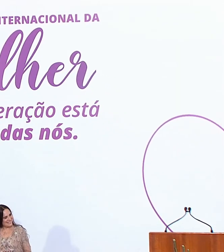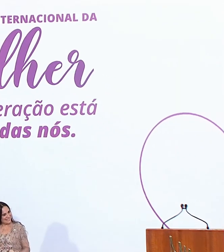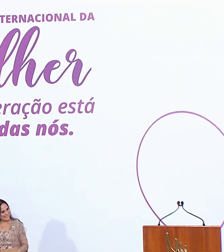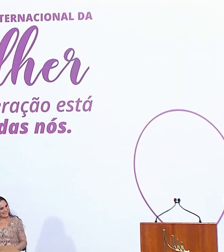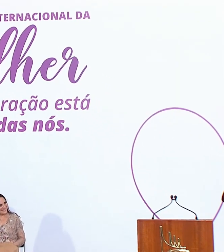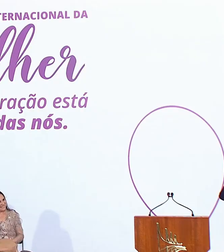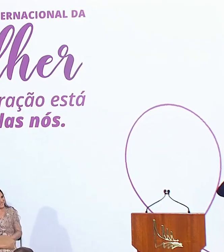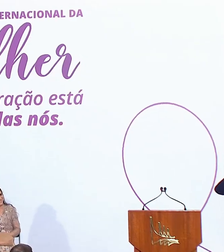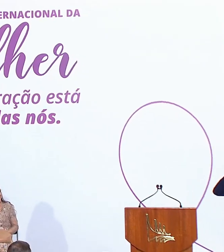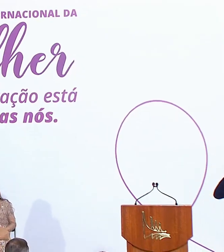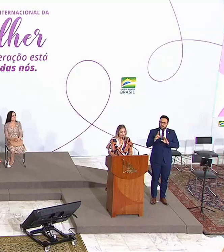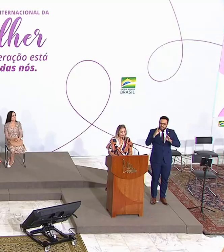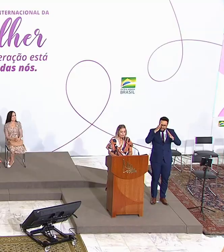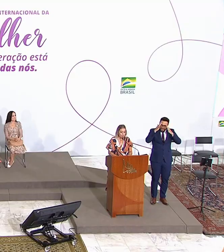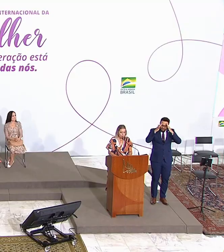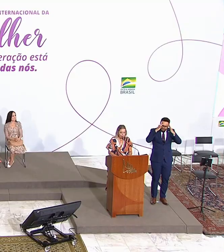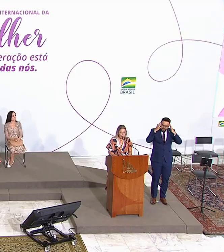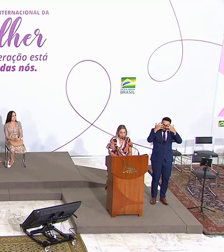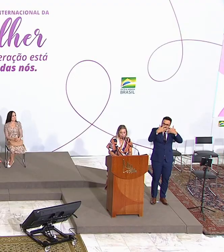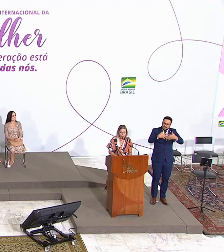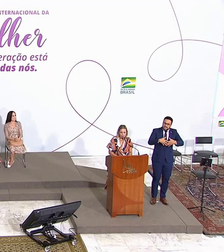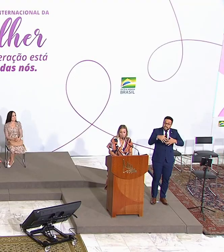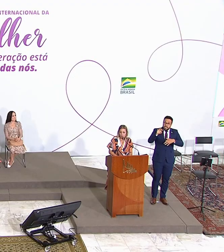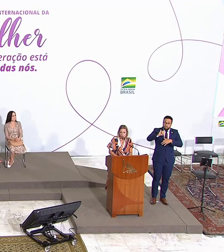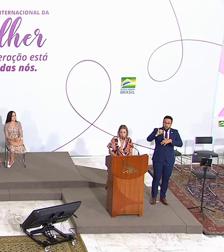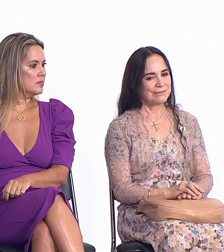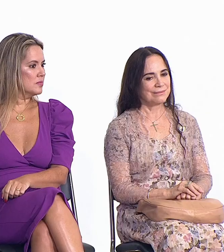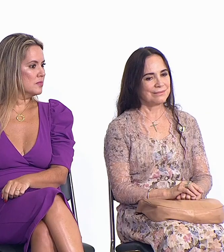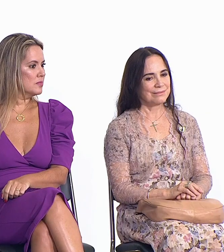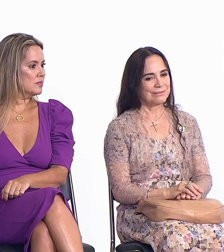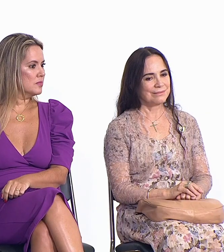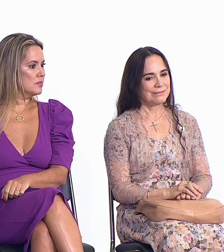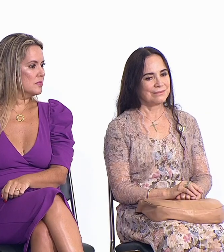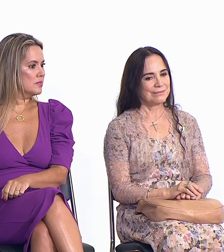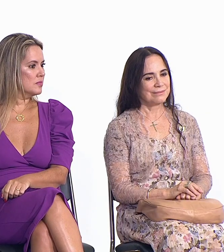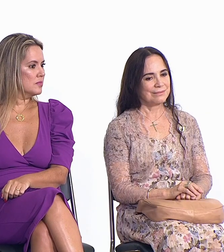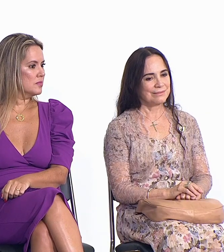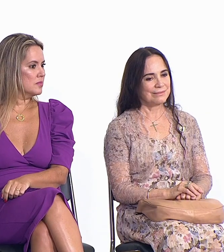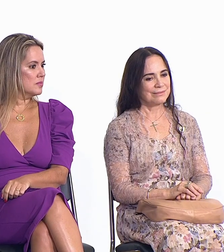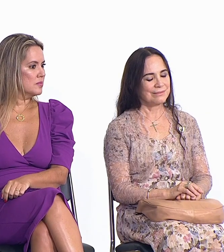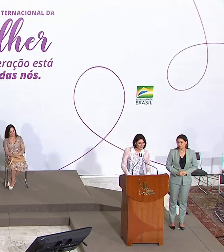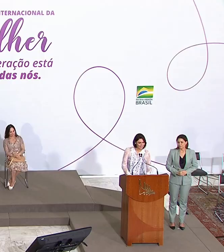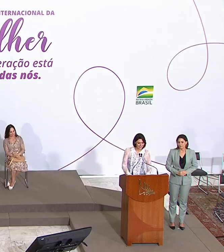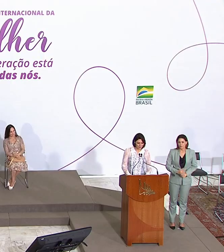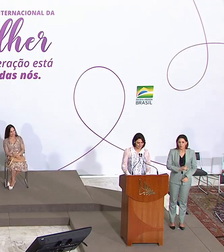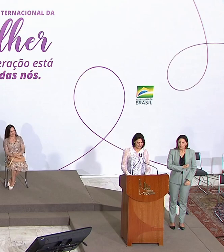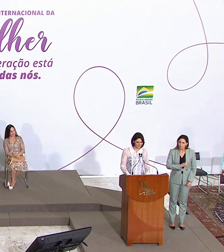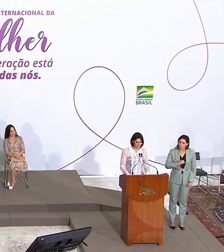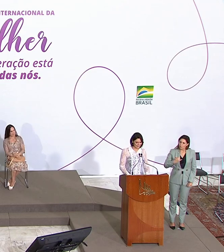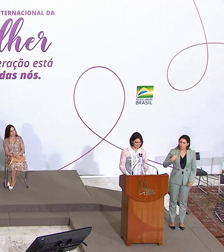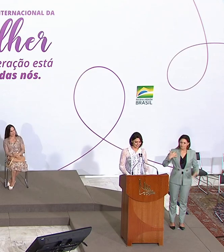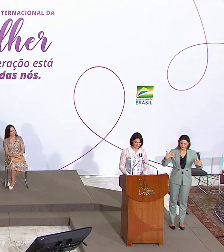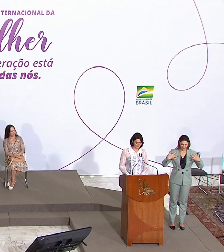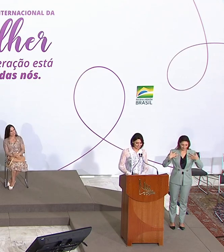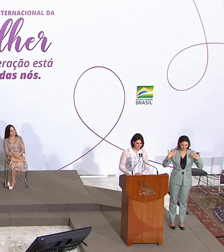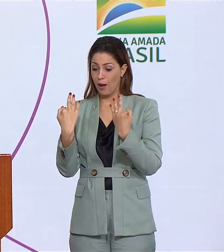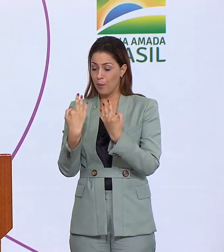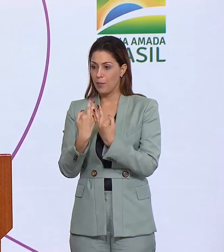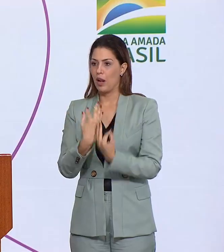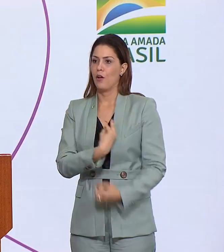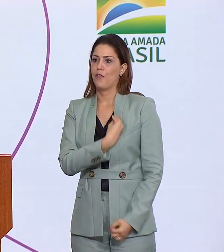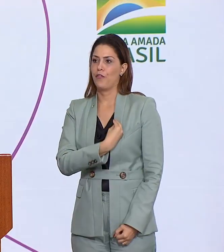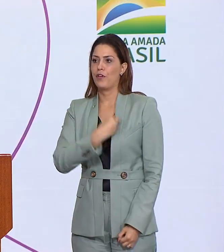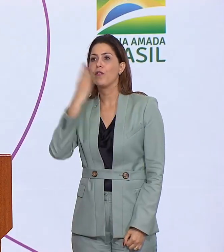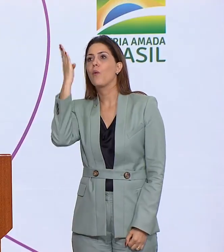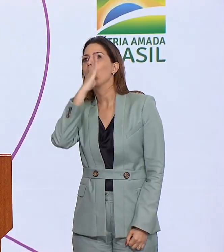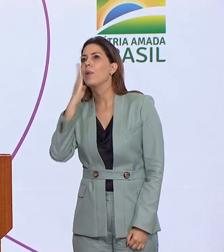Uma cerimônia para elas. Em comemoração ao Dia Internacional da Mulher, celebrado em 8 de março, a primeira dama lembrou das